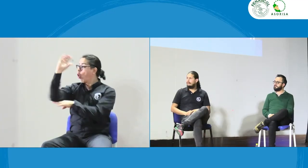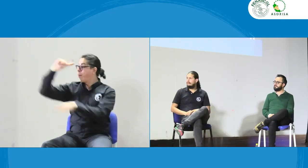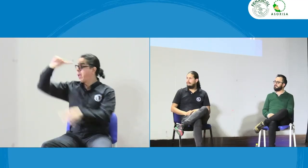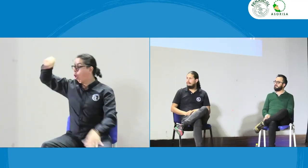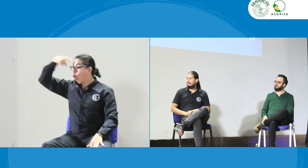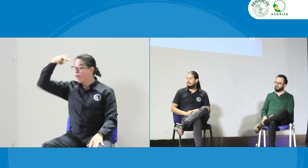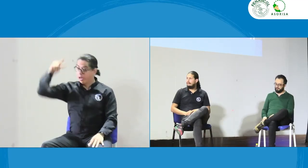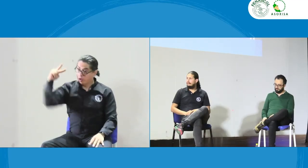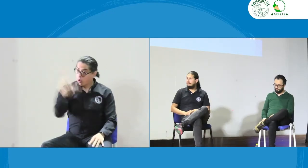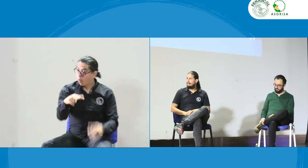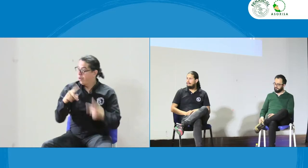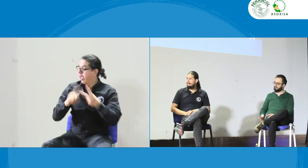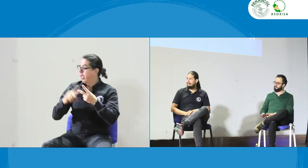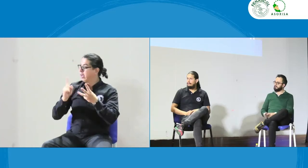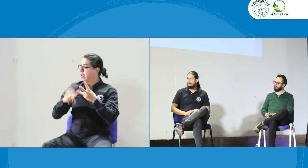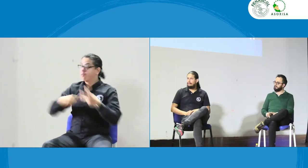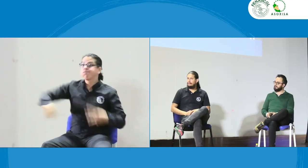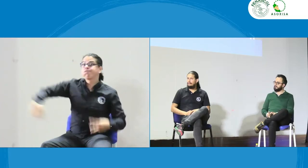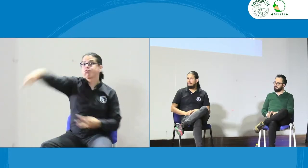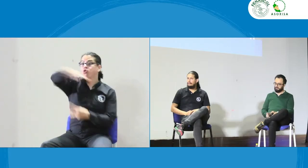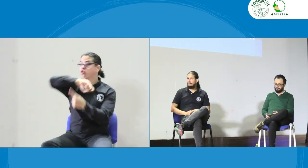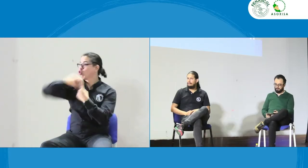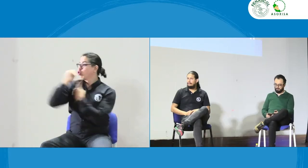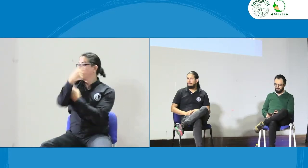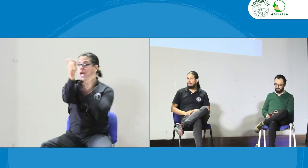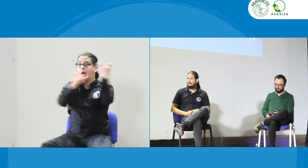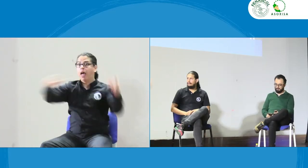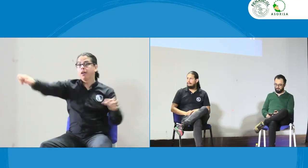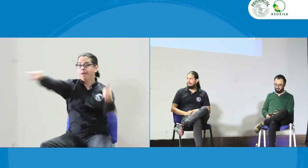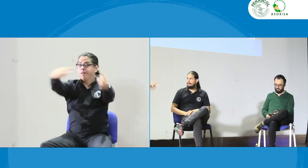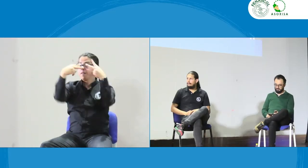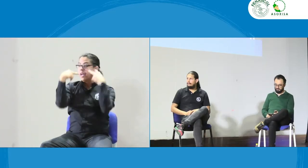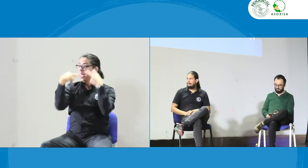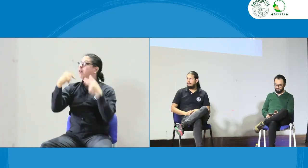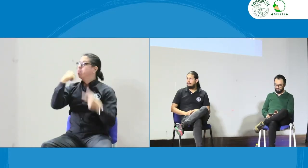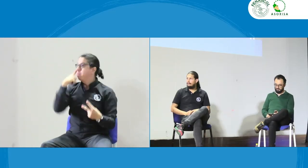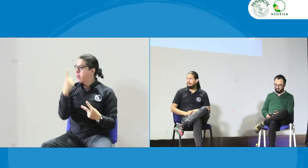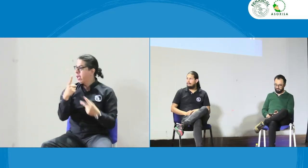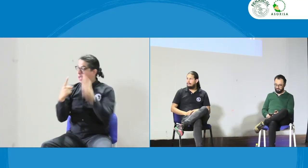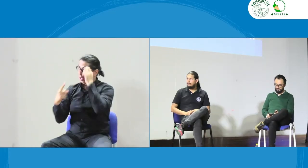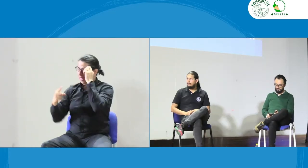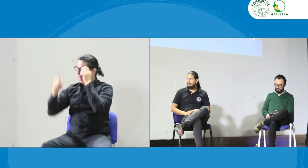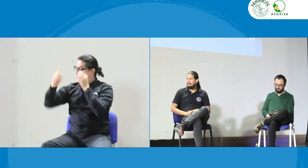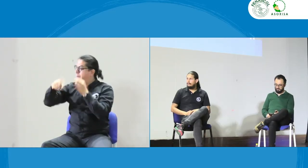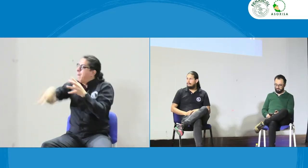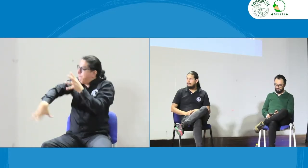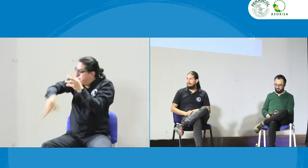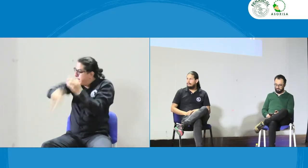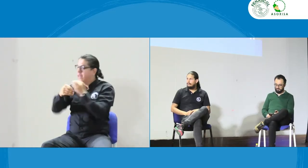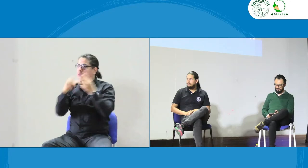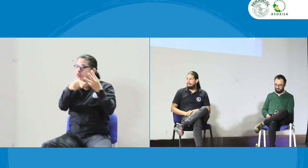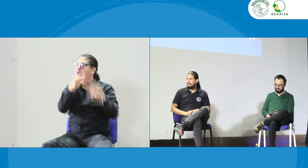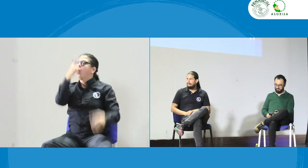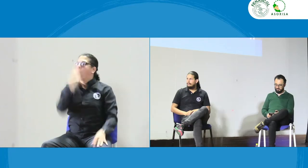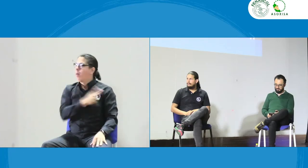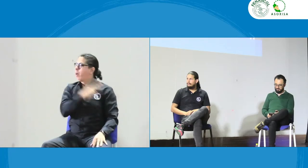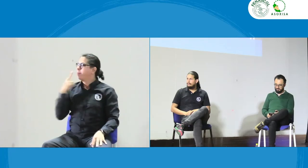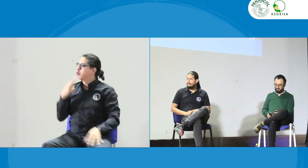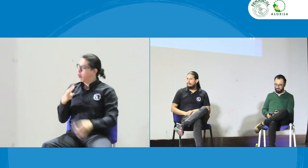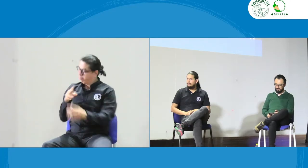de que Dios y la patria los juzgue o la sociedad también los juzgue porque algo